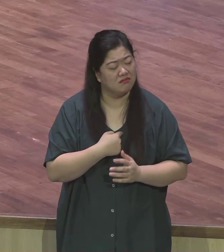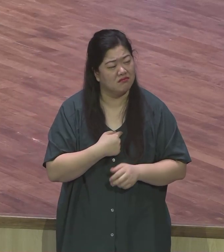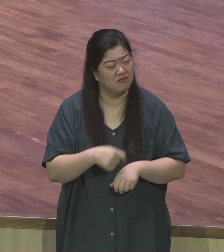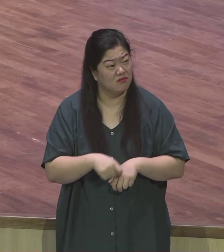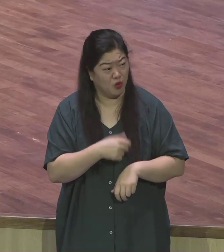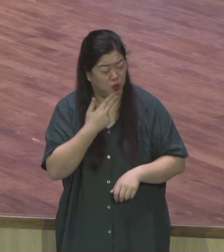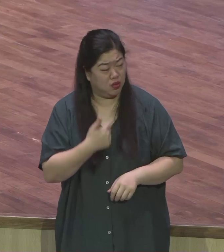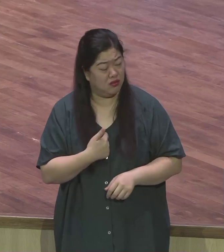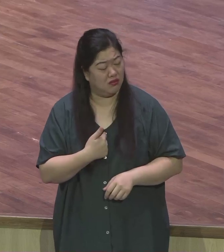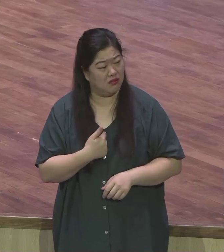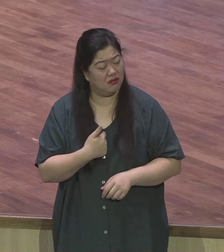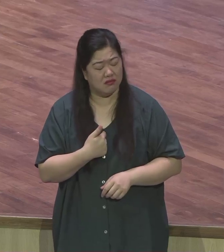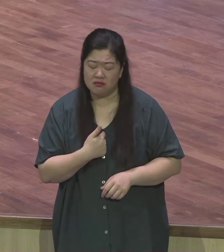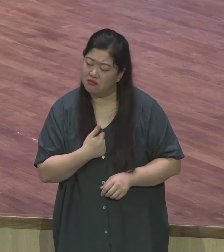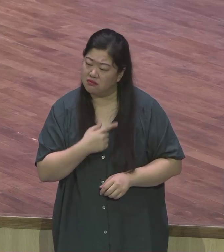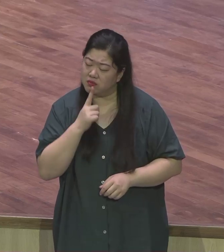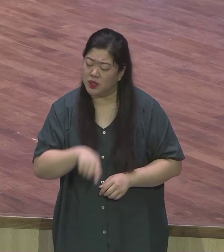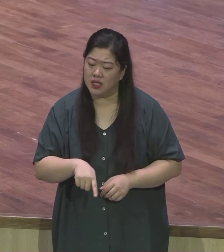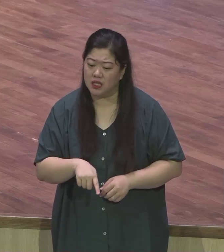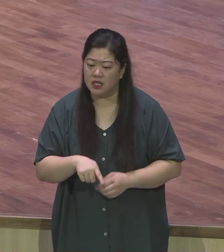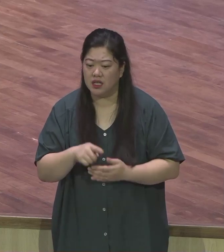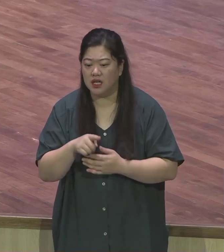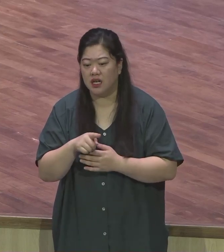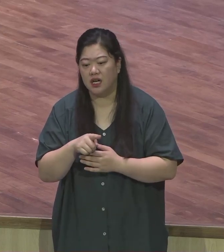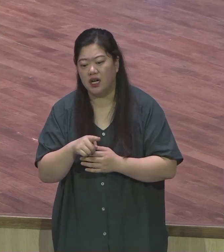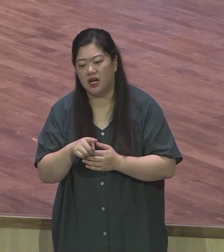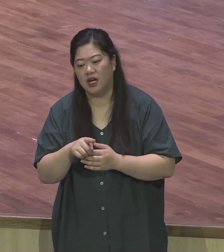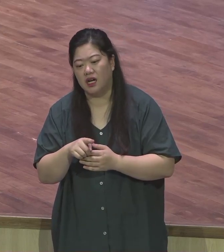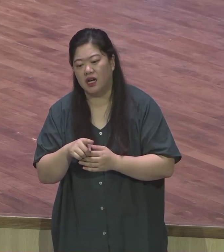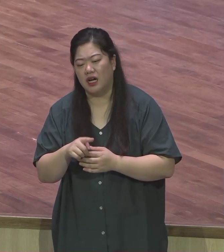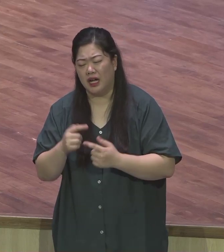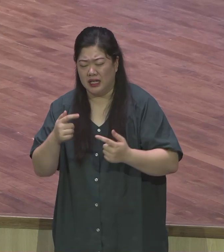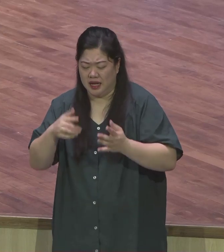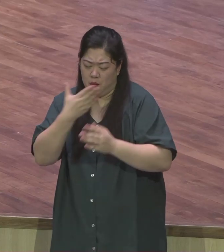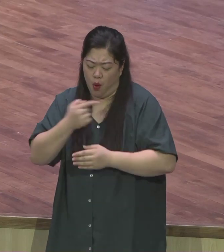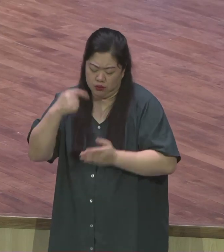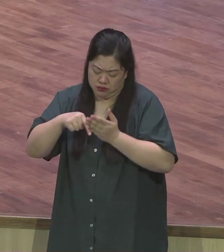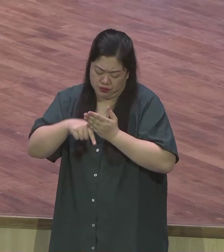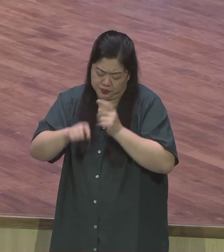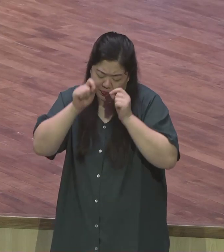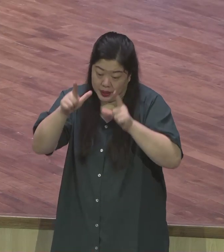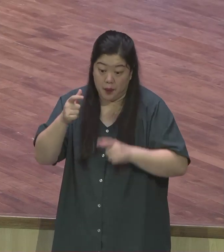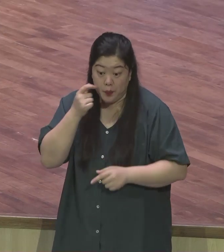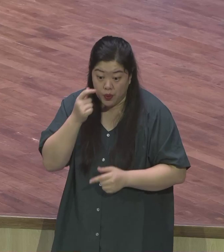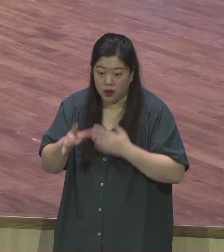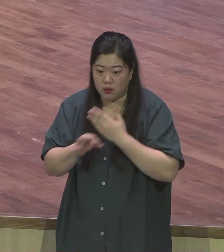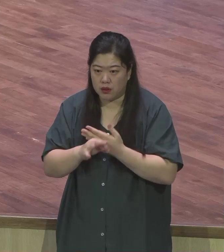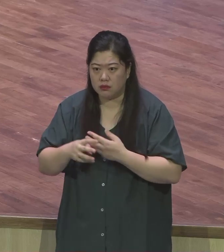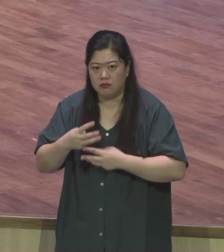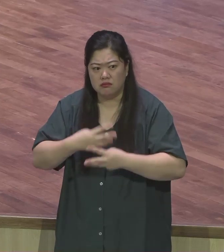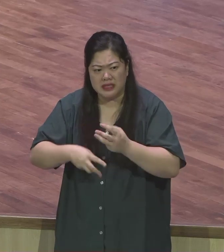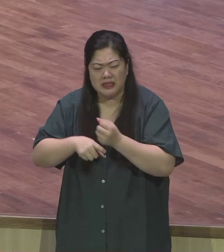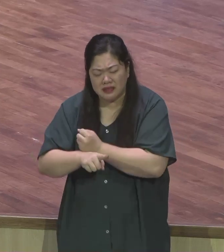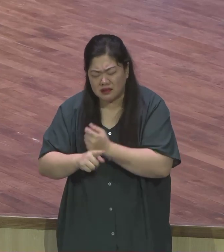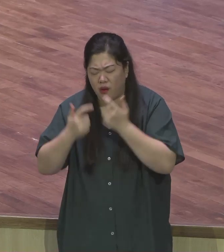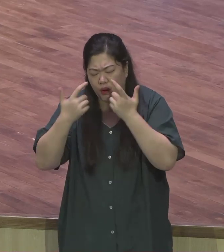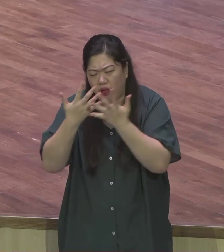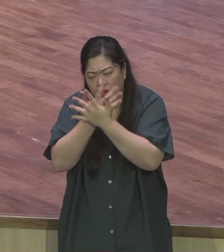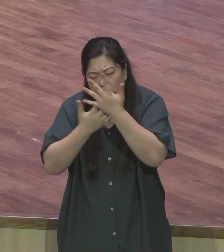않습니까 불신자들이 조금 더 앞선 것 같고 그들이 정말 잔머리를 굴리고 인본줄을 했을 때는 뭔가 똑똑한 것 같고